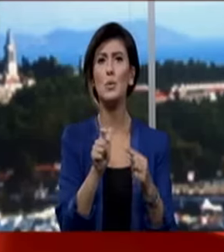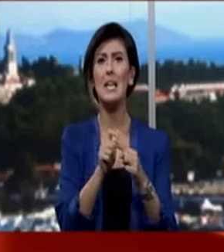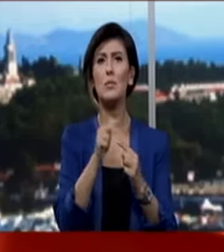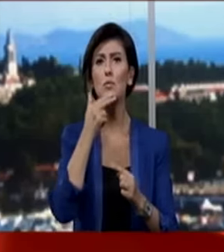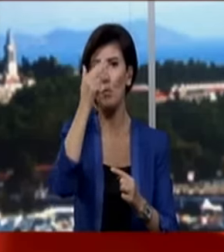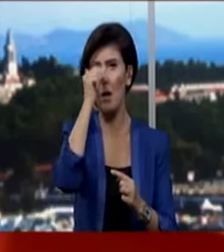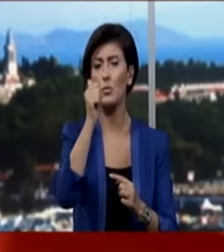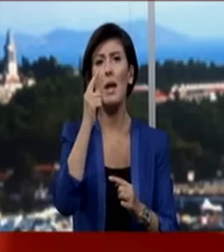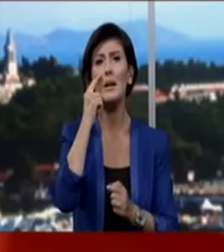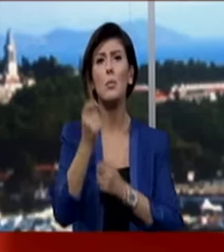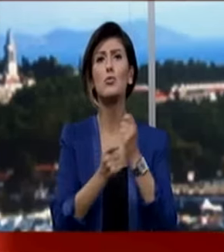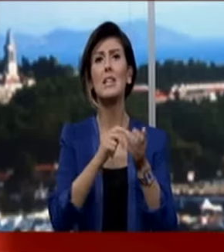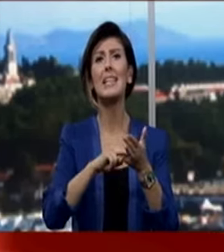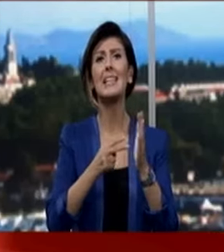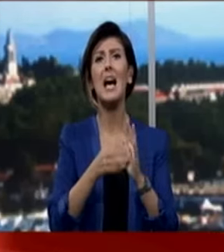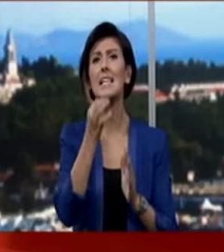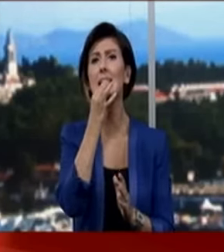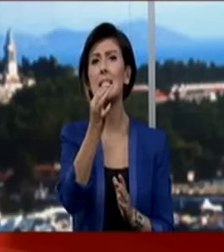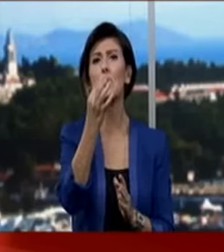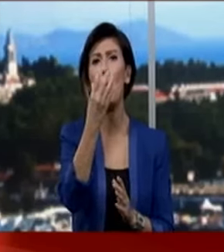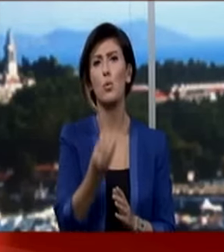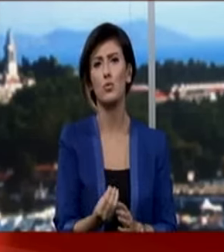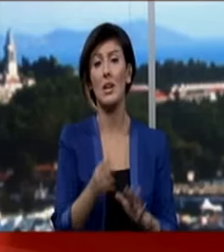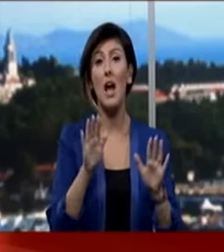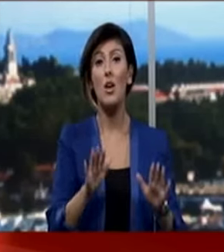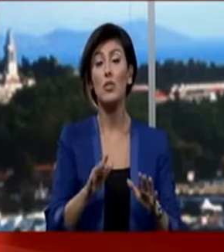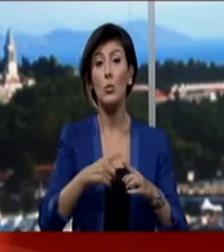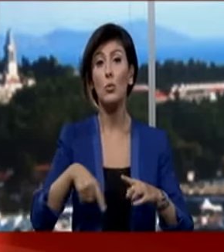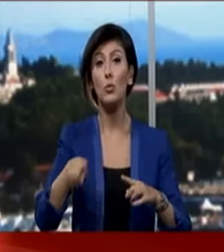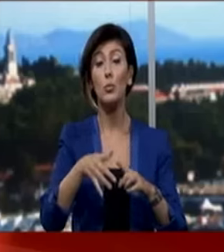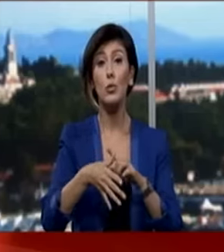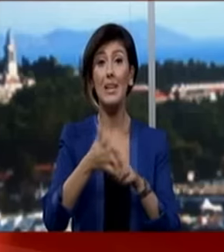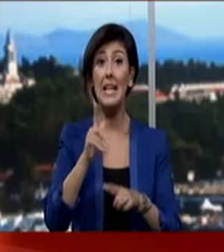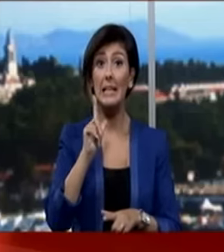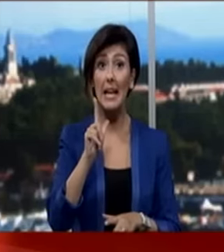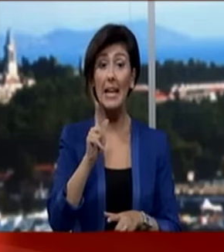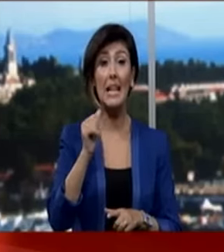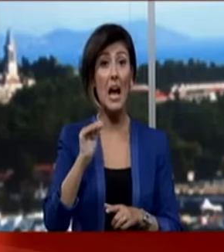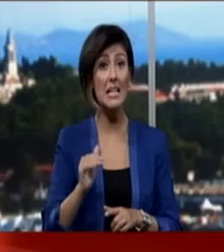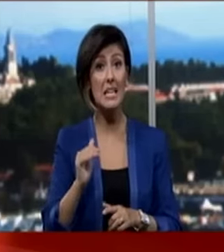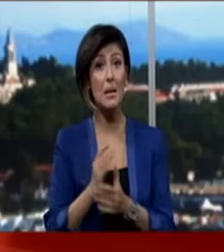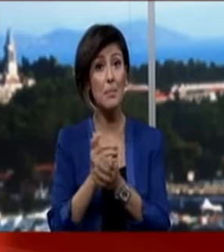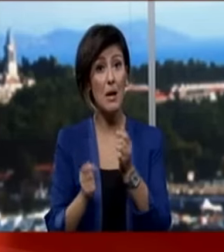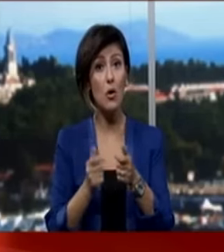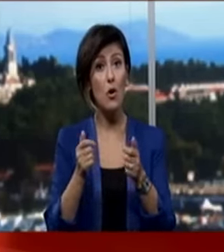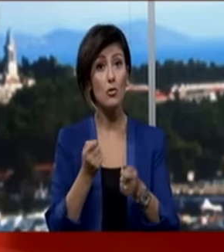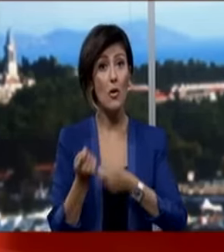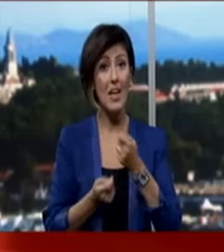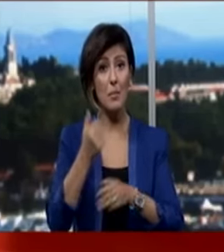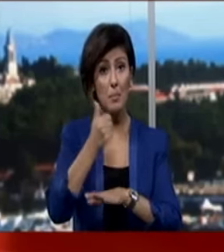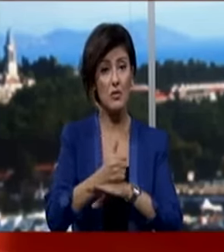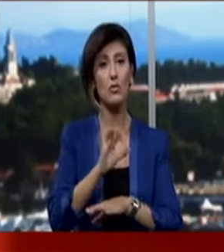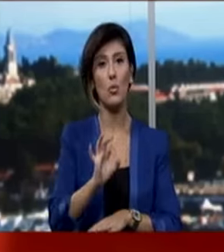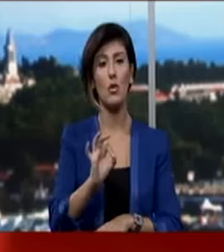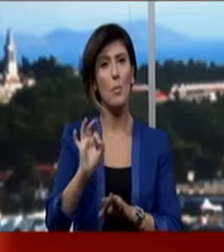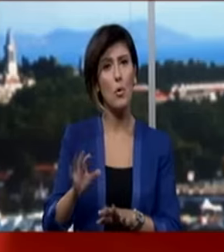Cuma günü kamu çalışanlarla idari izinli sayılacak. Ancak kurum yöneticileri gerekli asgari personeli görev başında bulunduracak.